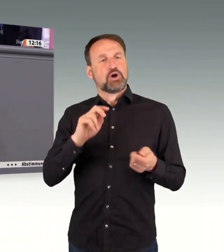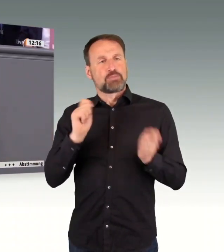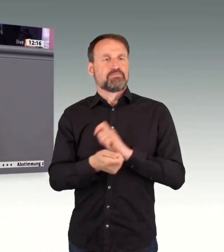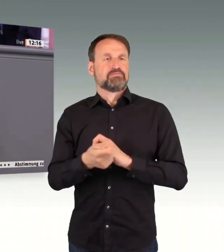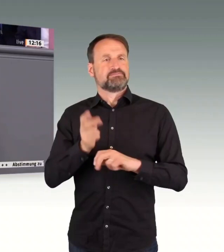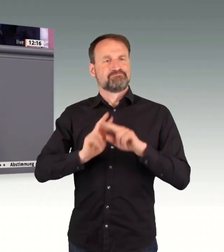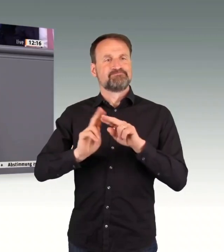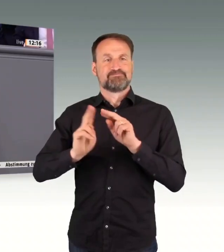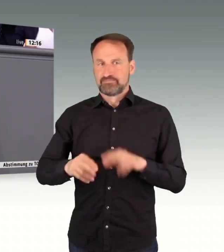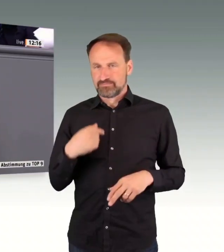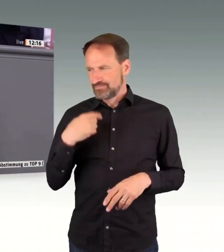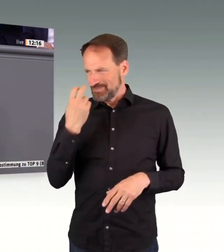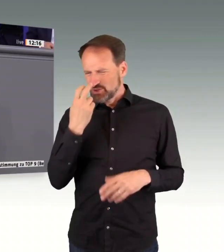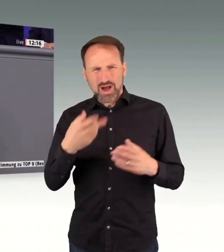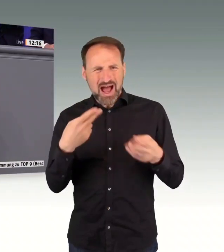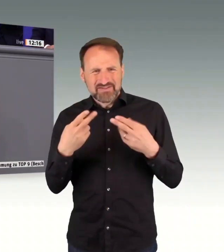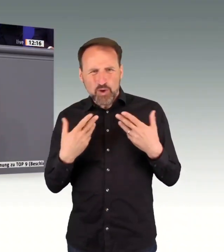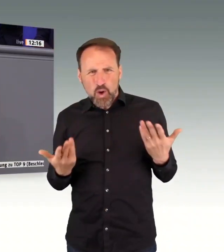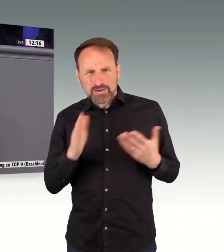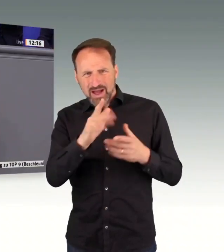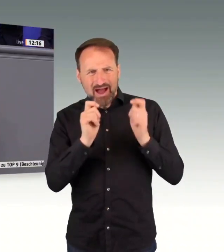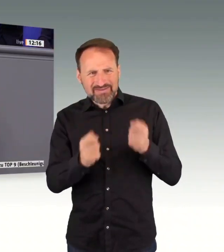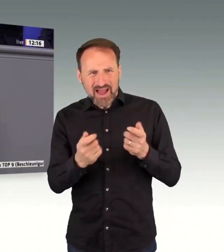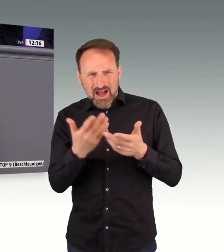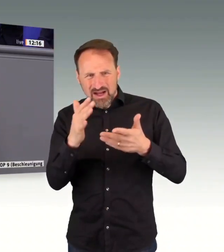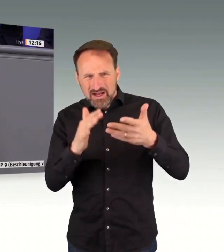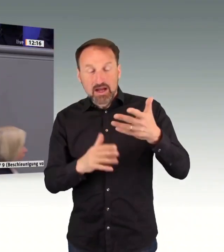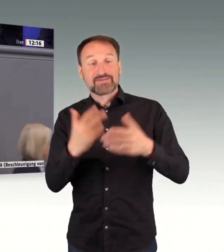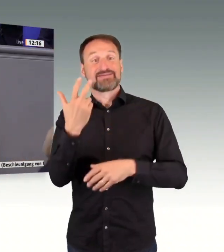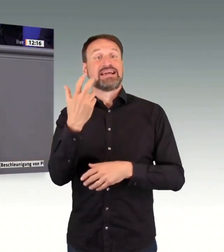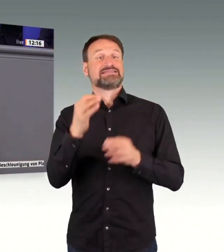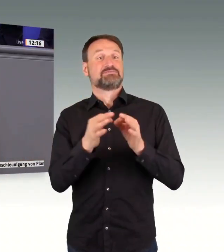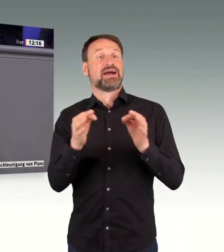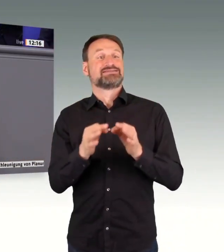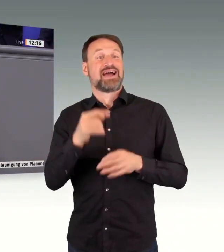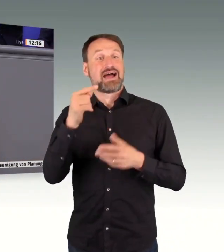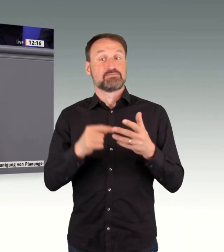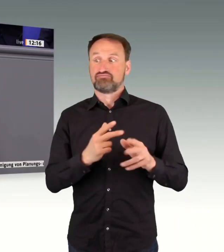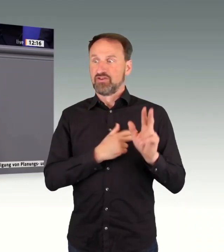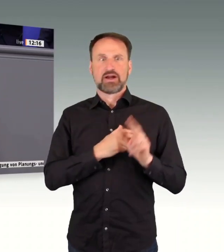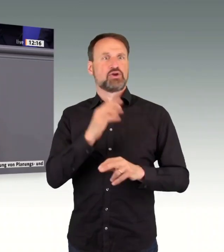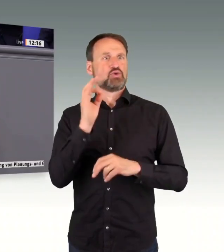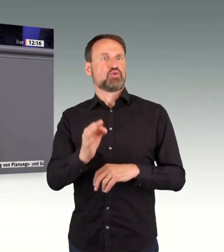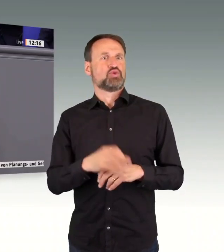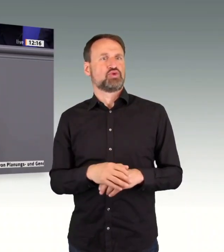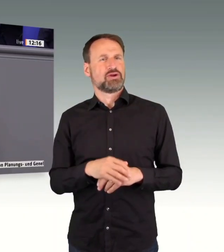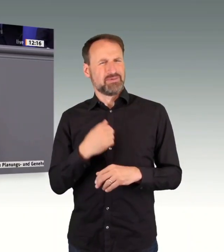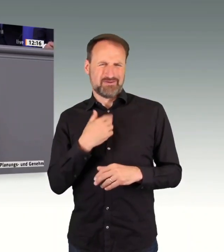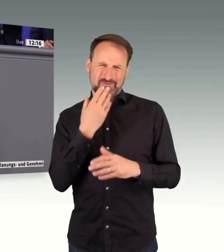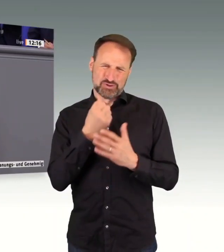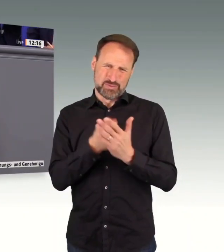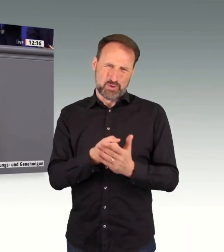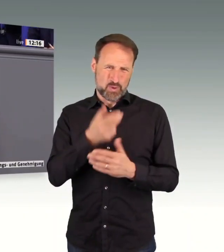verkehrspolitischen Sektor so oft betont haben. Mangels Zeit nenne ich deshalb nur ein kleines Beispiel. Sie wollen nach dem Gießkannenprinzip